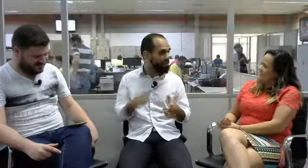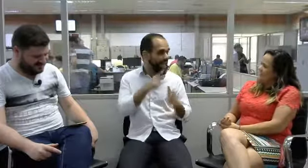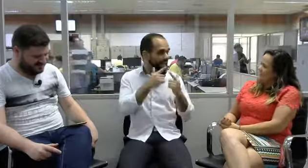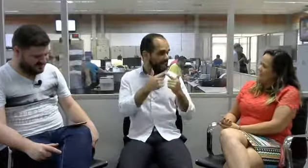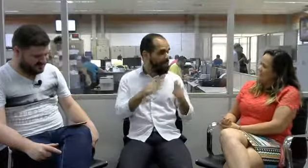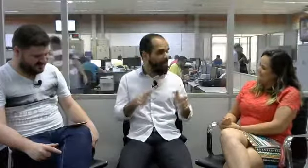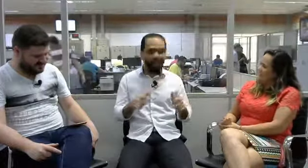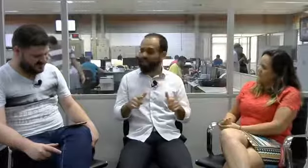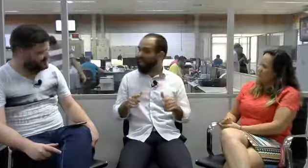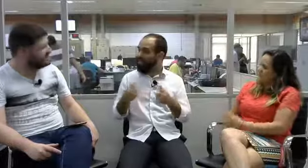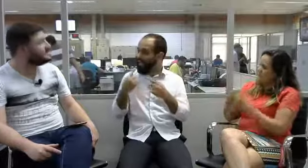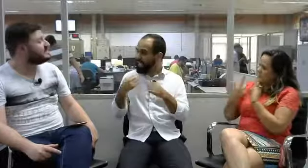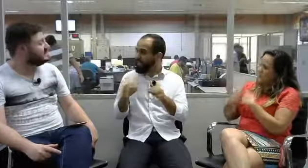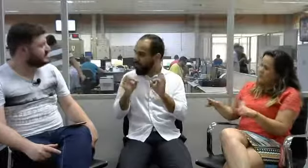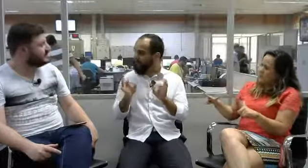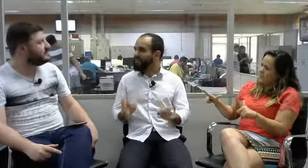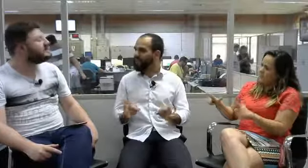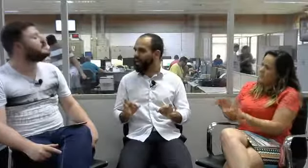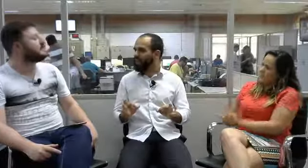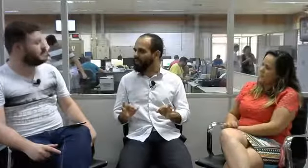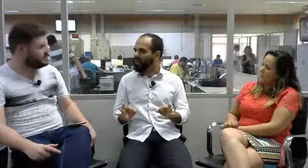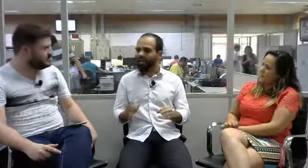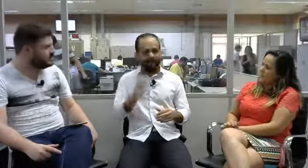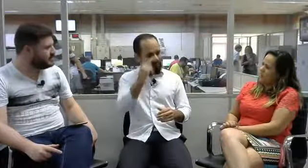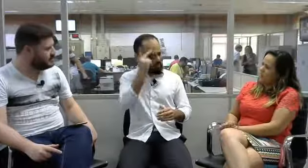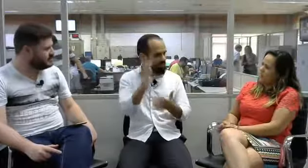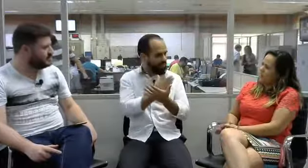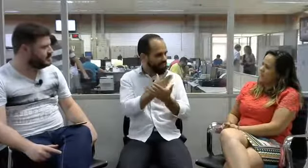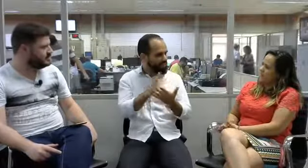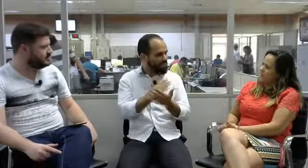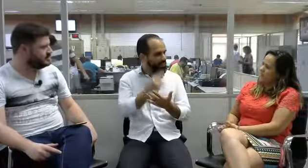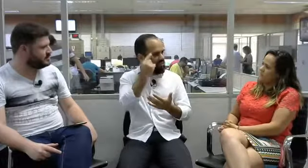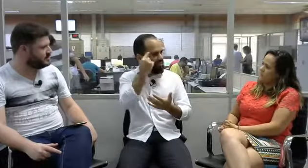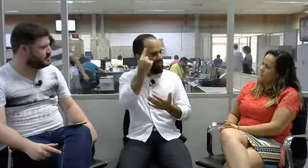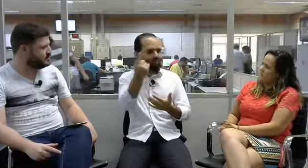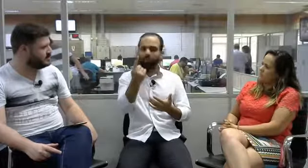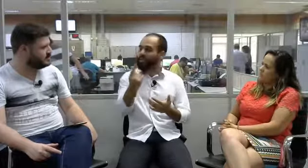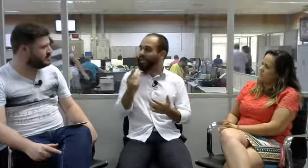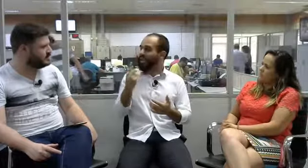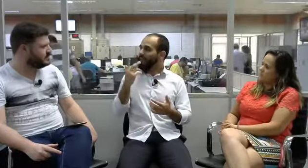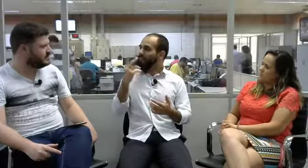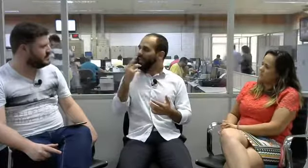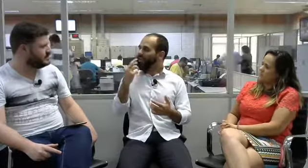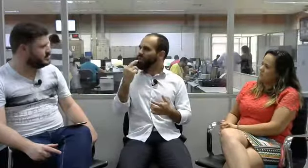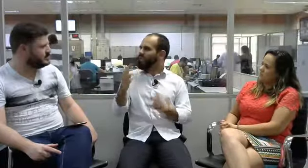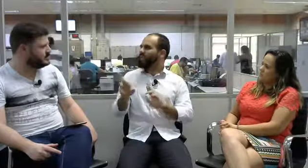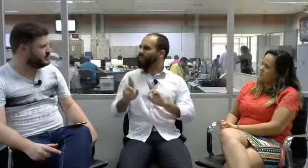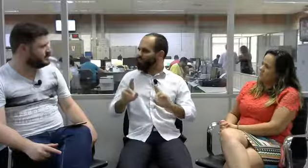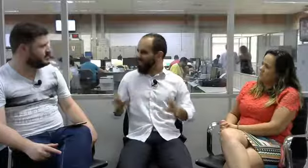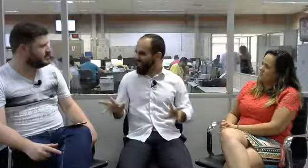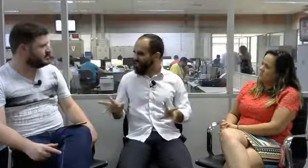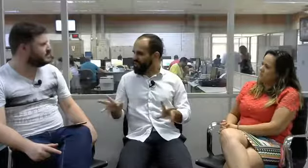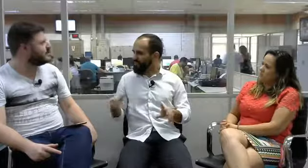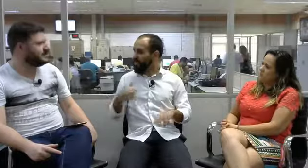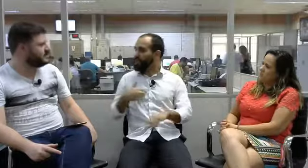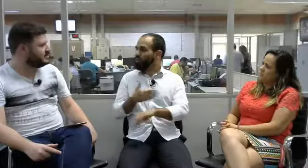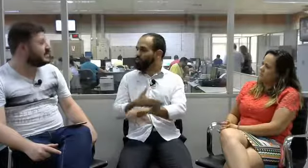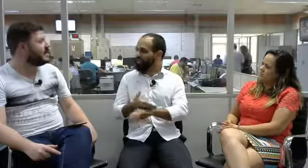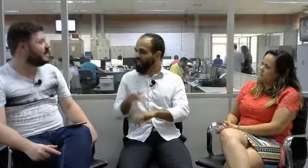linguagem, ela é uma língua oficial, né? As pessoas às vezes pensam assim, puxa, parece uma língua diferente. E eu costumo dizer,